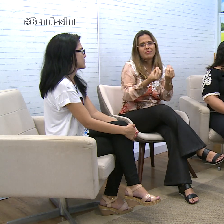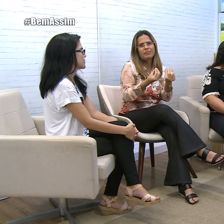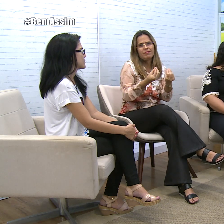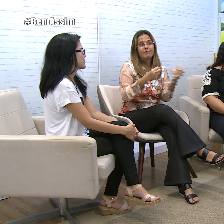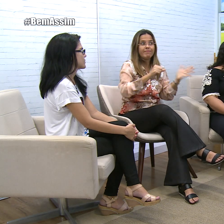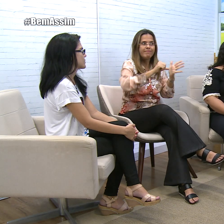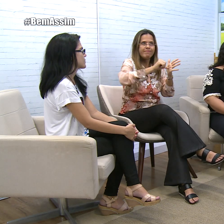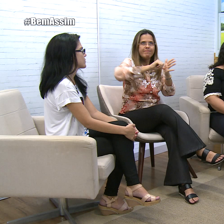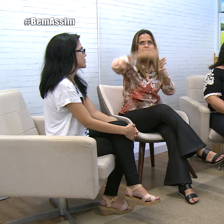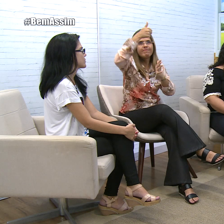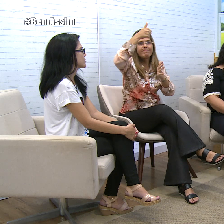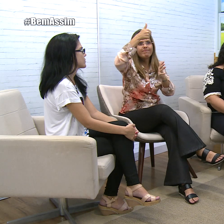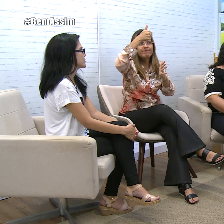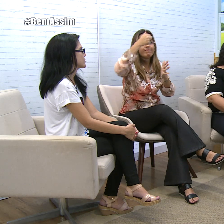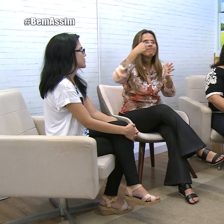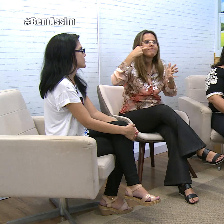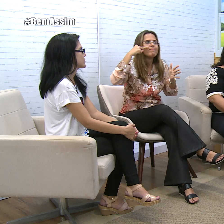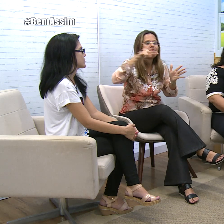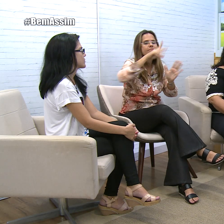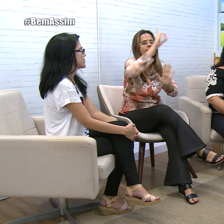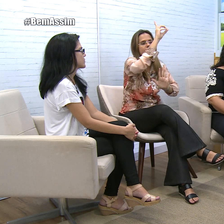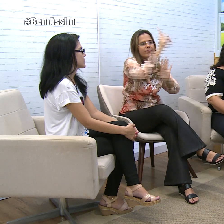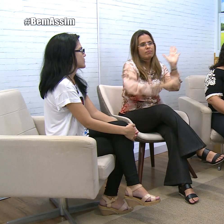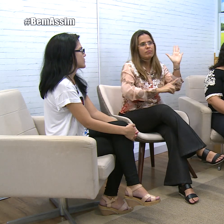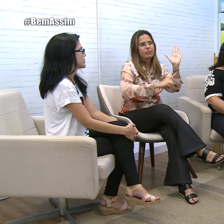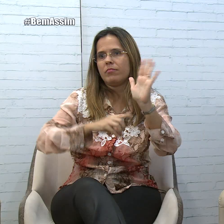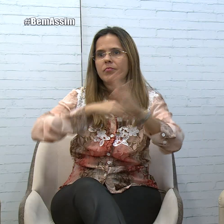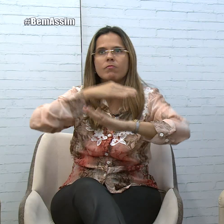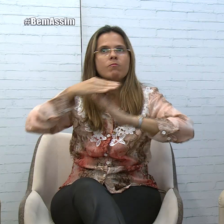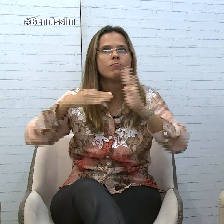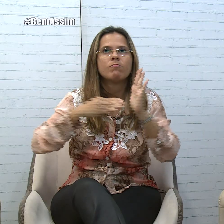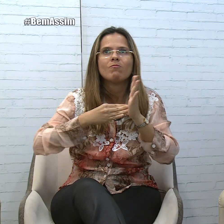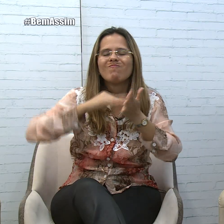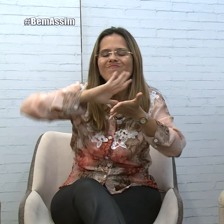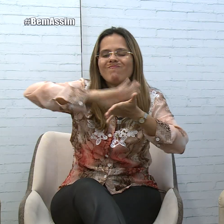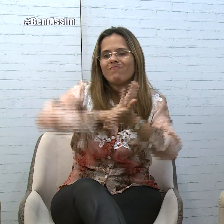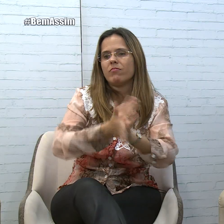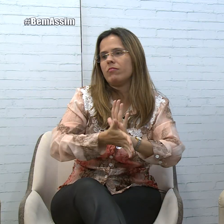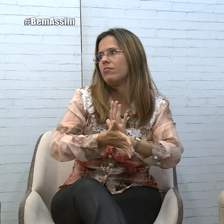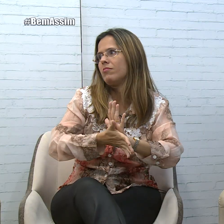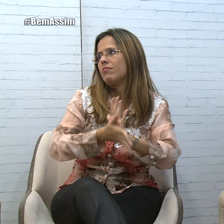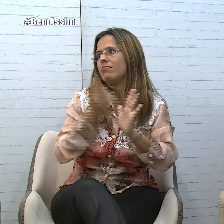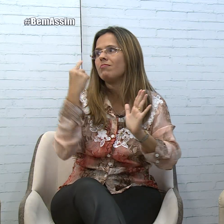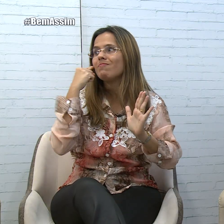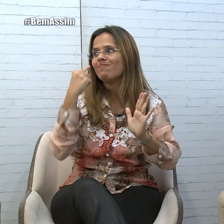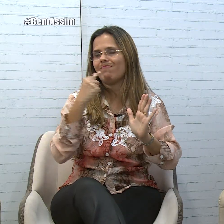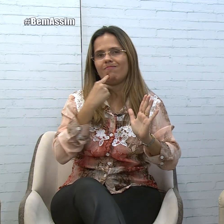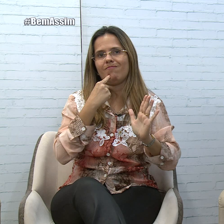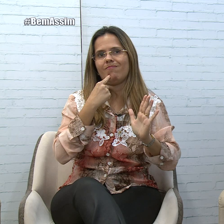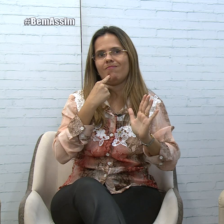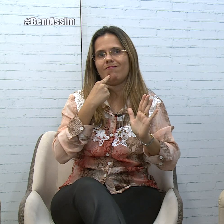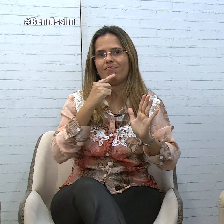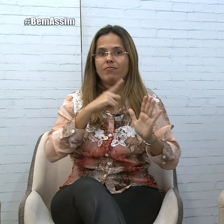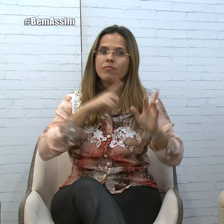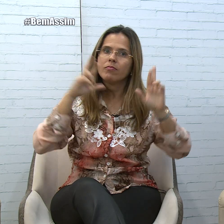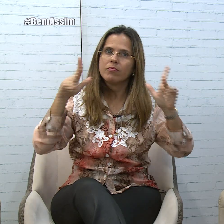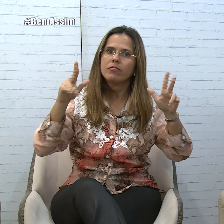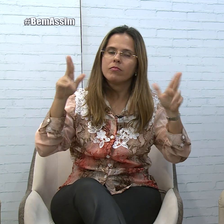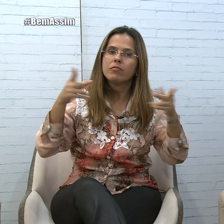lugar, é ver a questão do direito, né? Acho que todo mundo discrimina muito por conta das diferenças. E a gente tem que notar que o ser humano,